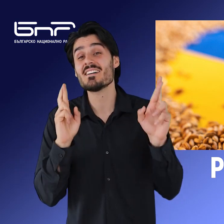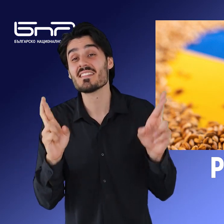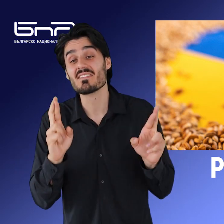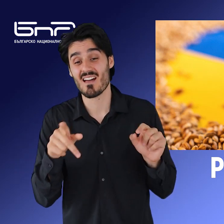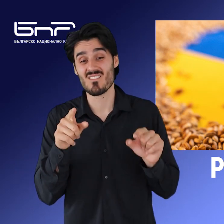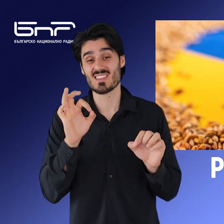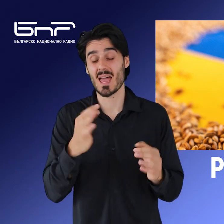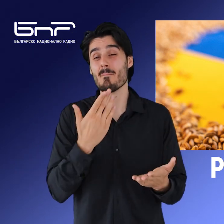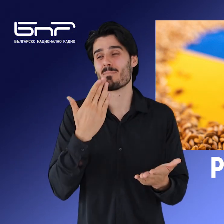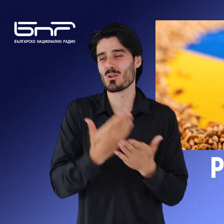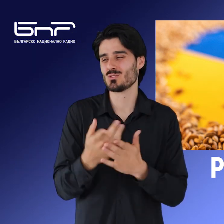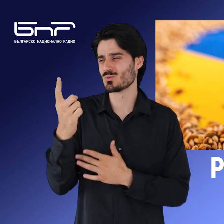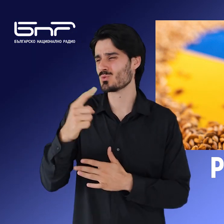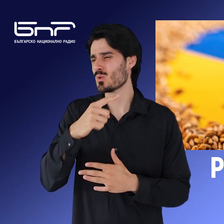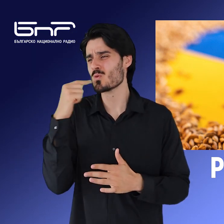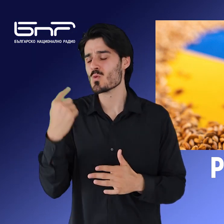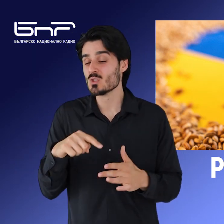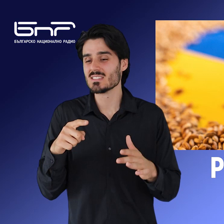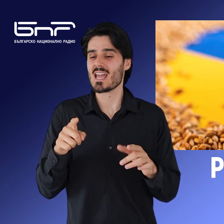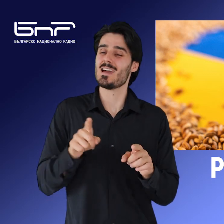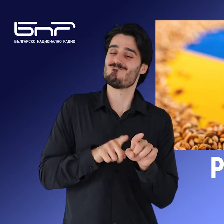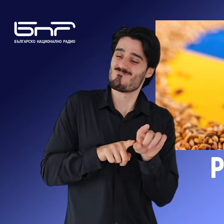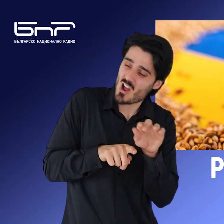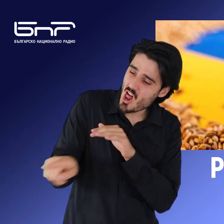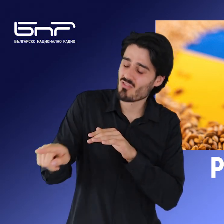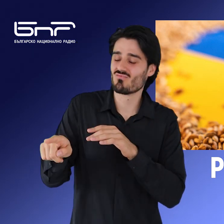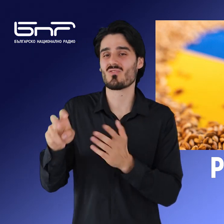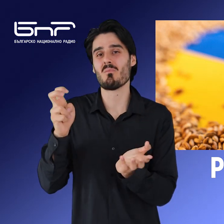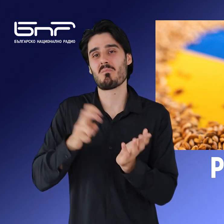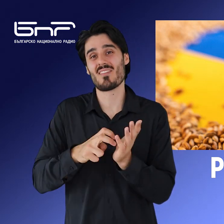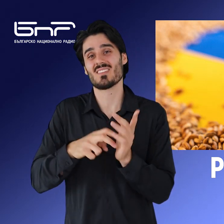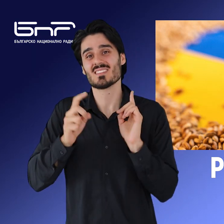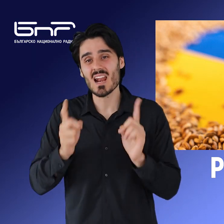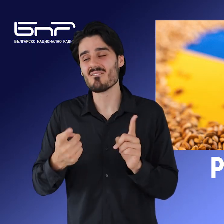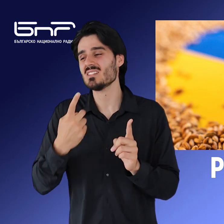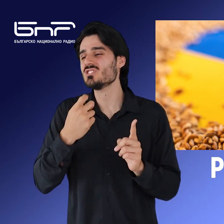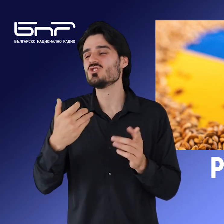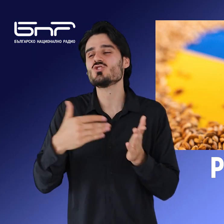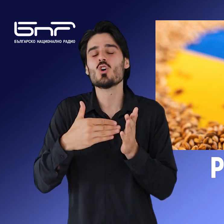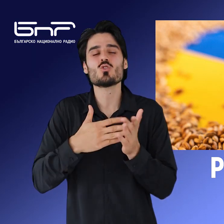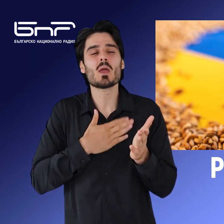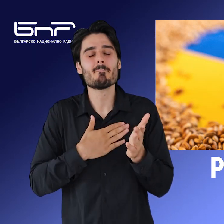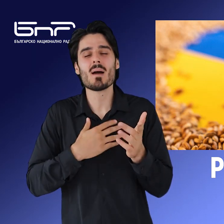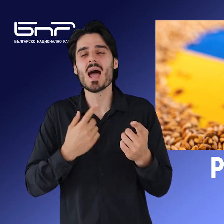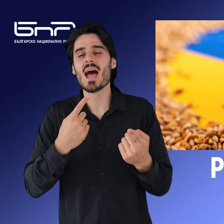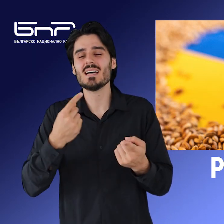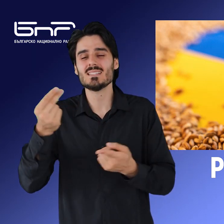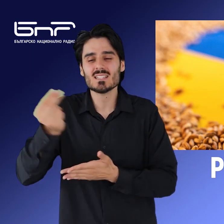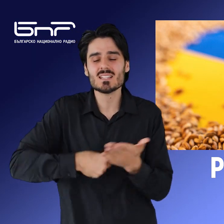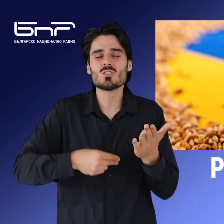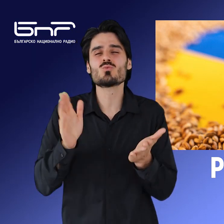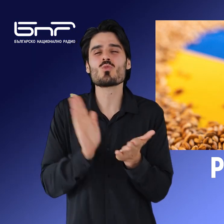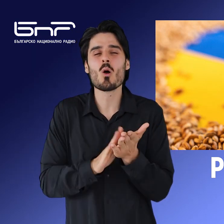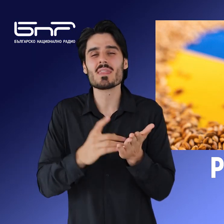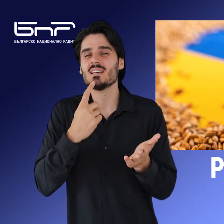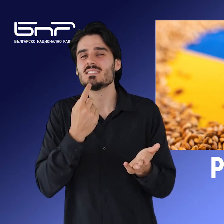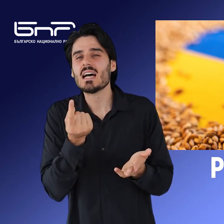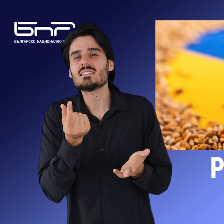подобно предложение ще позволи на крехката сделка за чарноморското зърно да продължи. Това се случва след като Русия повтори намерението си да остави